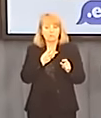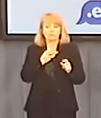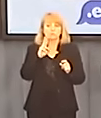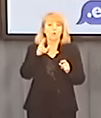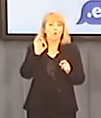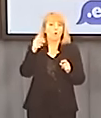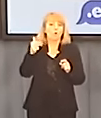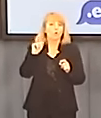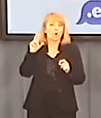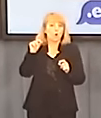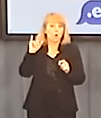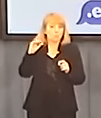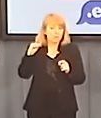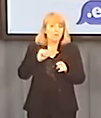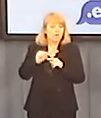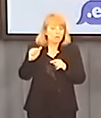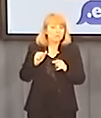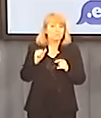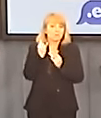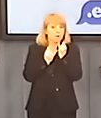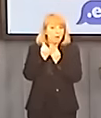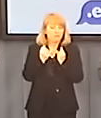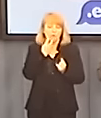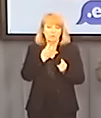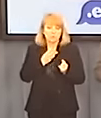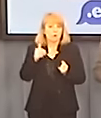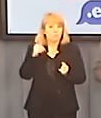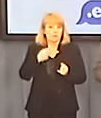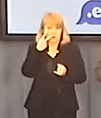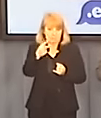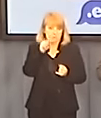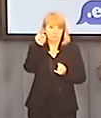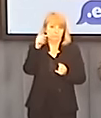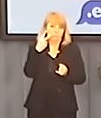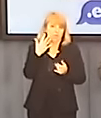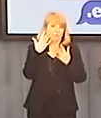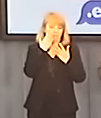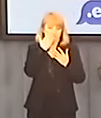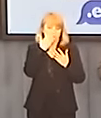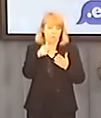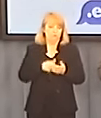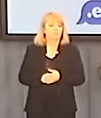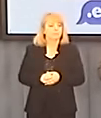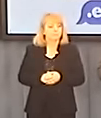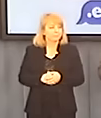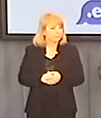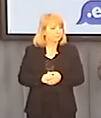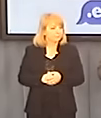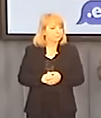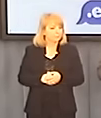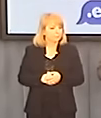szybko rosną. Polecam też się tym zainteresować. Są pytania, więc proszę bardzo o pytania.